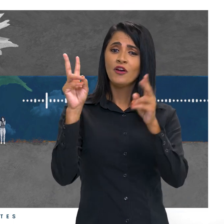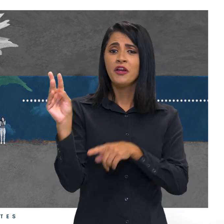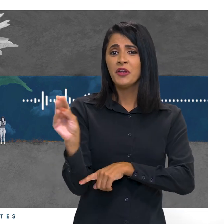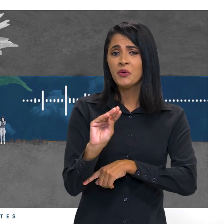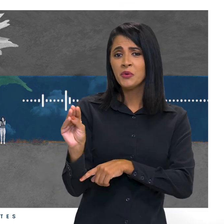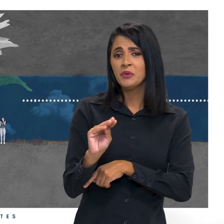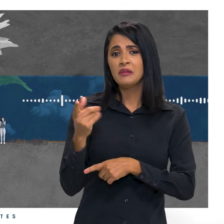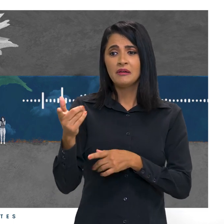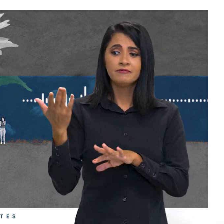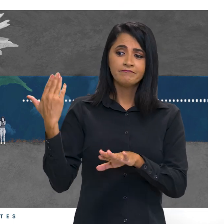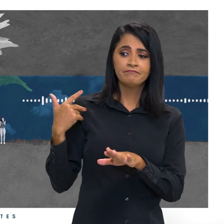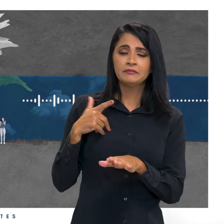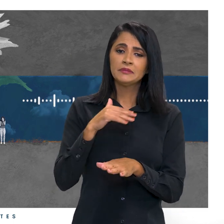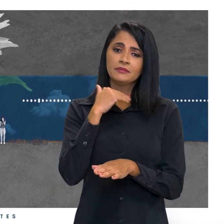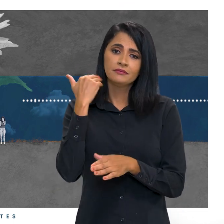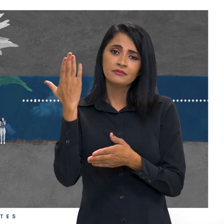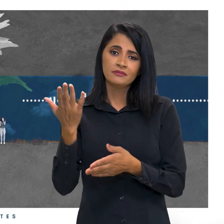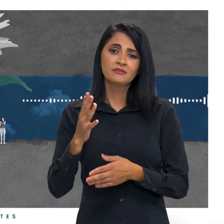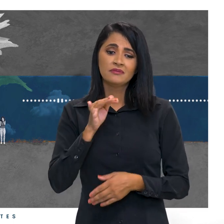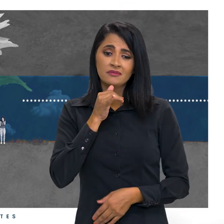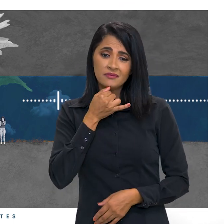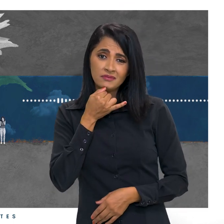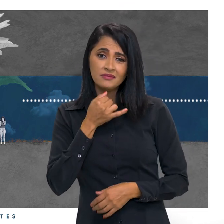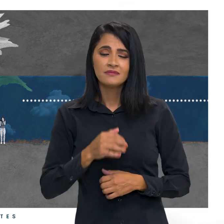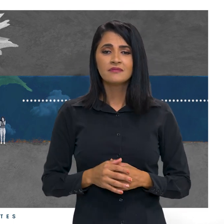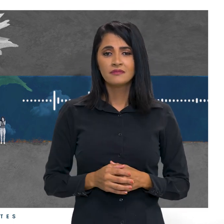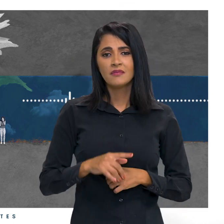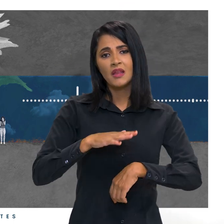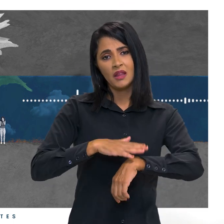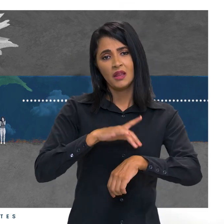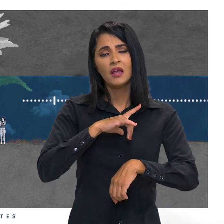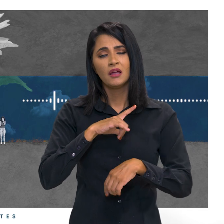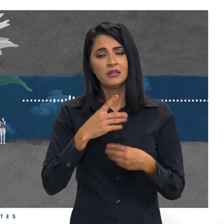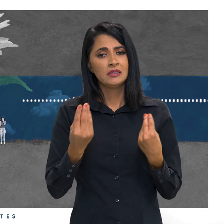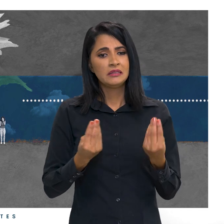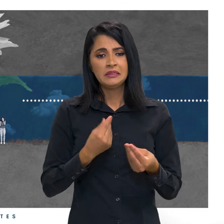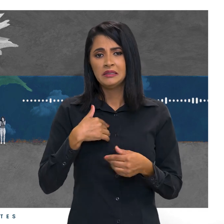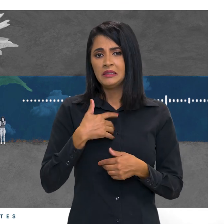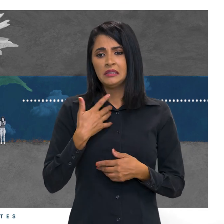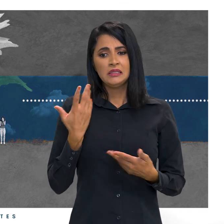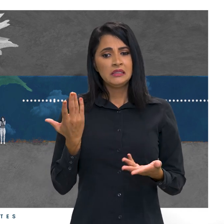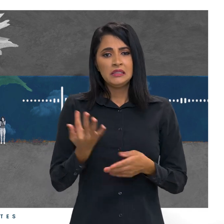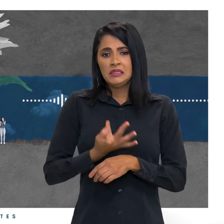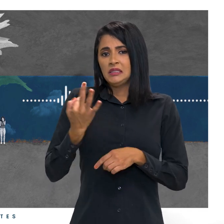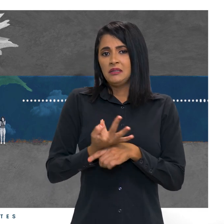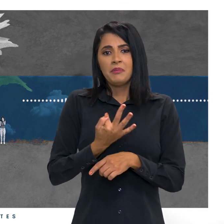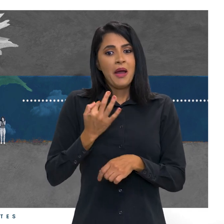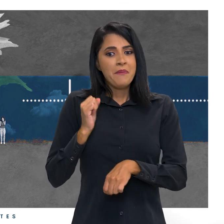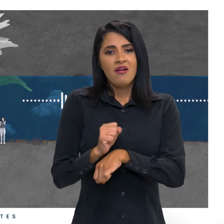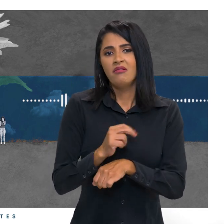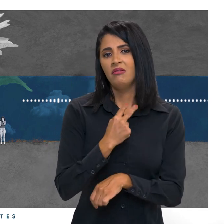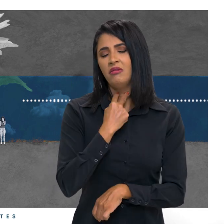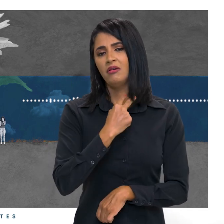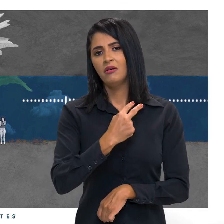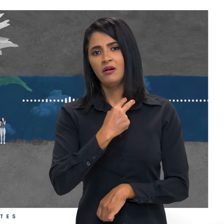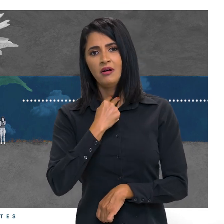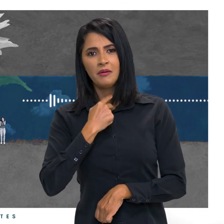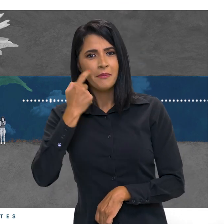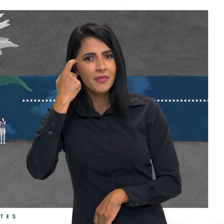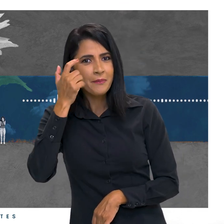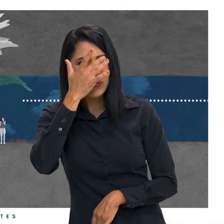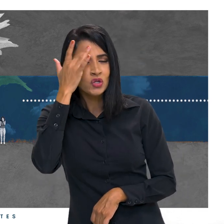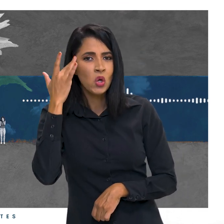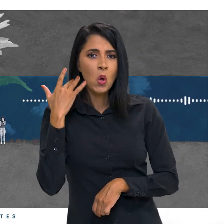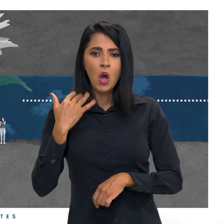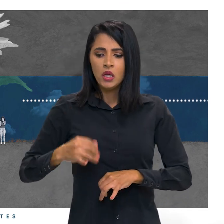feridas que as perdas deixaram pelo caminho. Tem horas que a gente não aguenta, mas não pode parar. Imagina quem vive na pele,